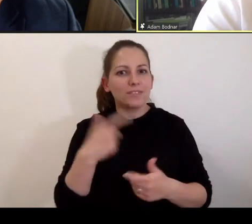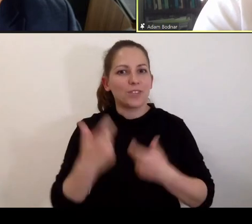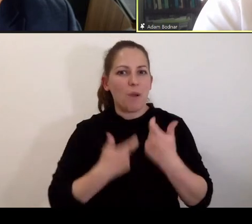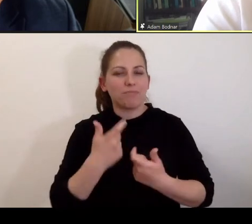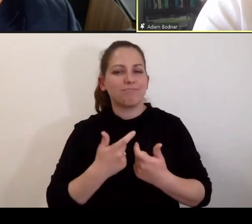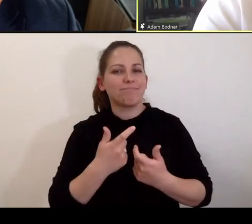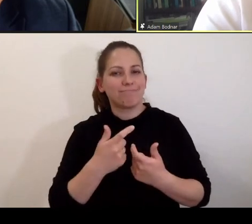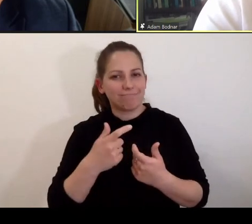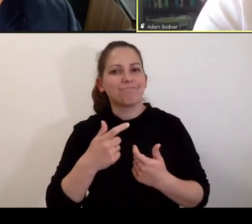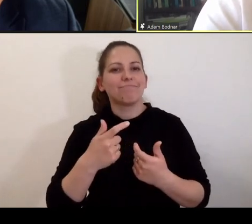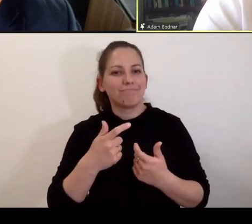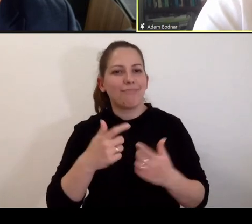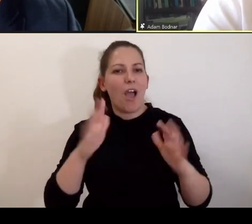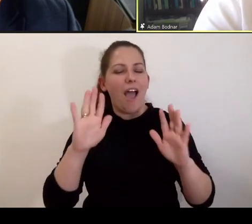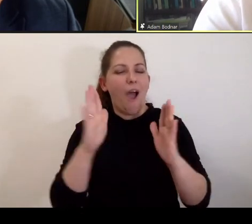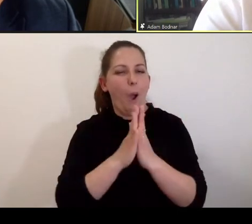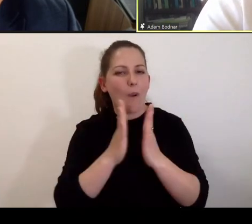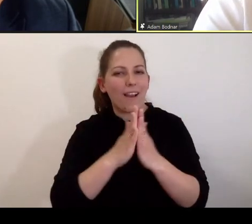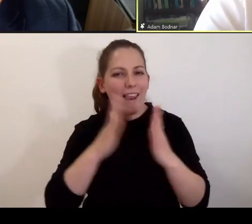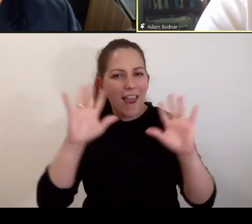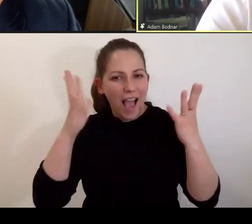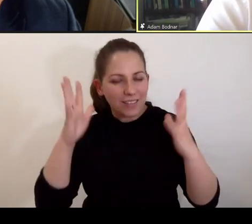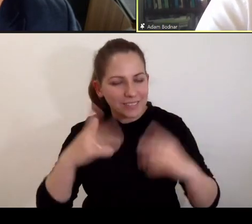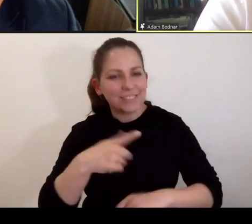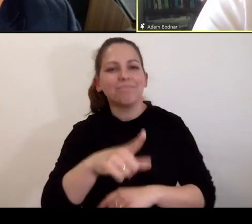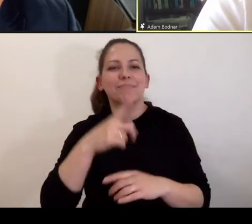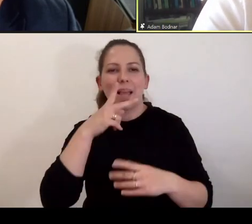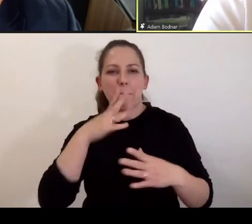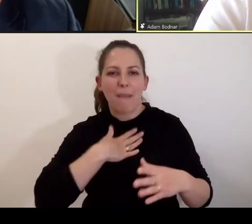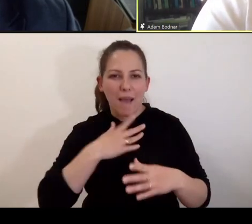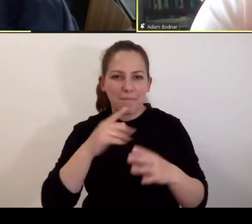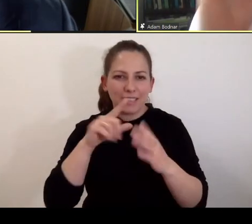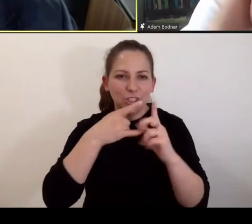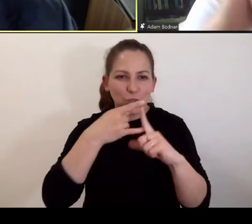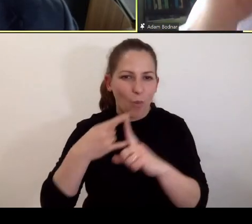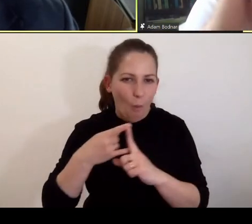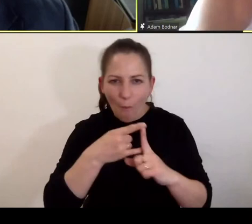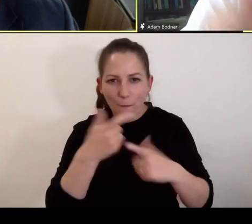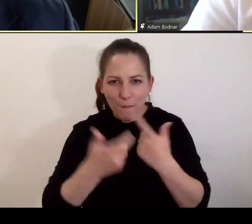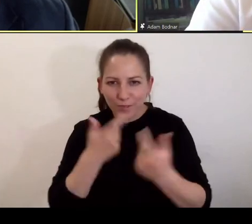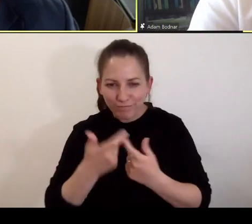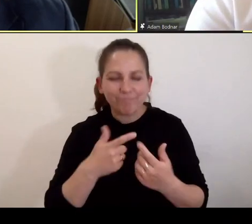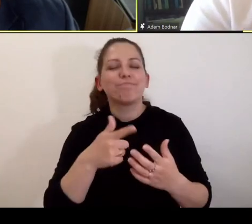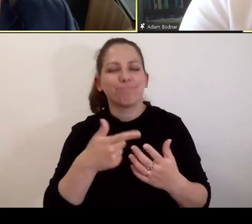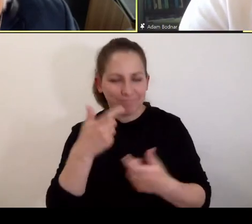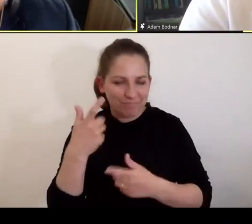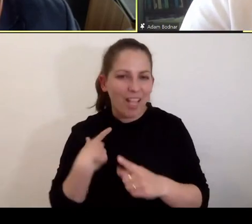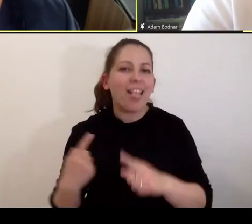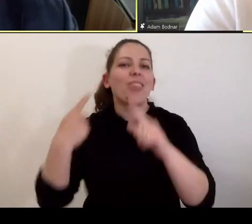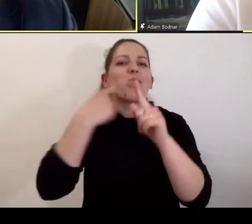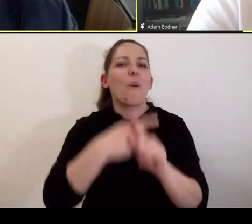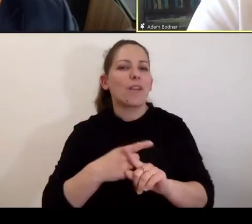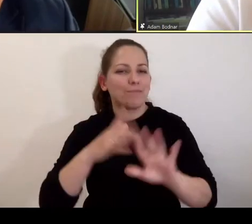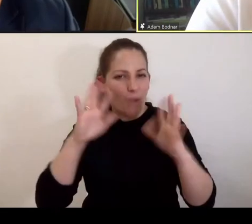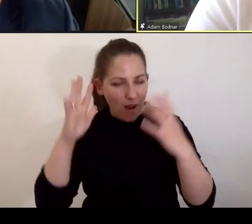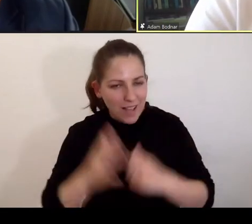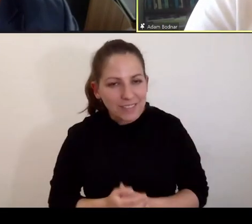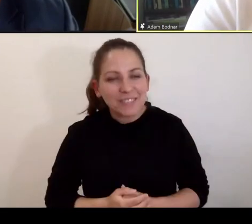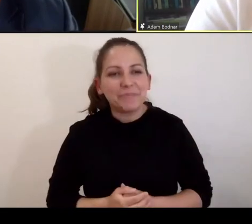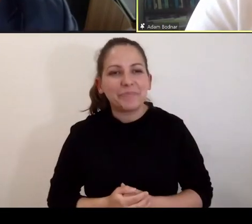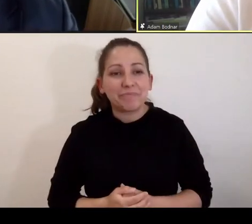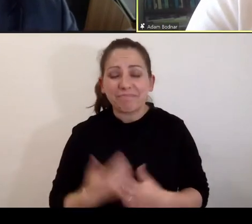wirtualne oklaski. Mamy taką funkcjonalność tutaj na naszym Zoomie, także tutaj do tego dołączamy oklaski. I drodzy Państwo,